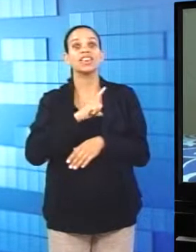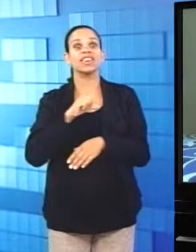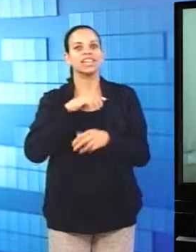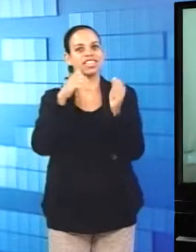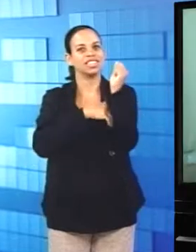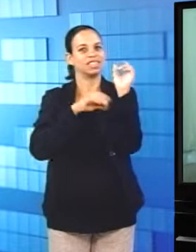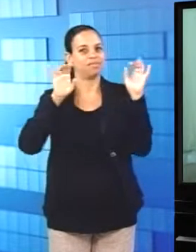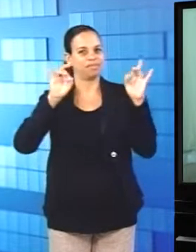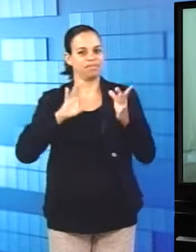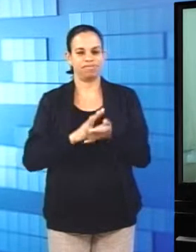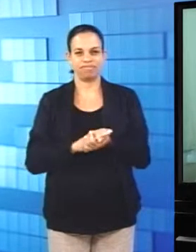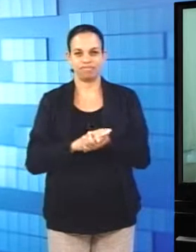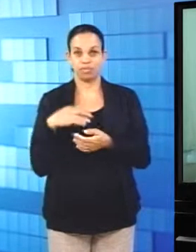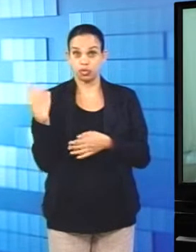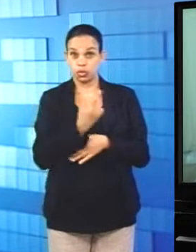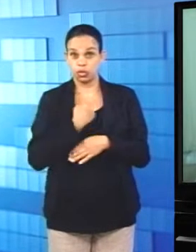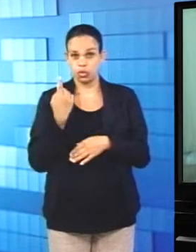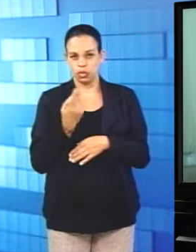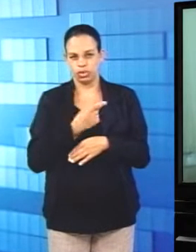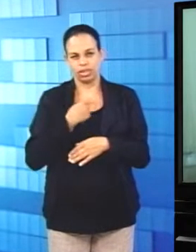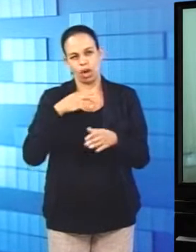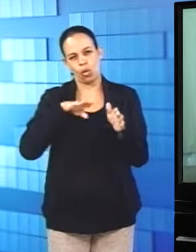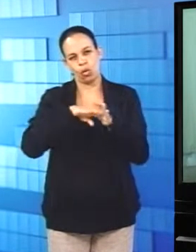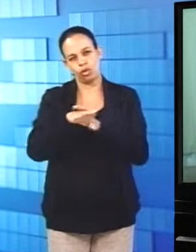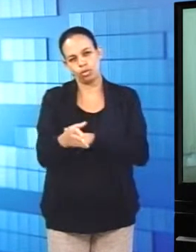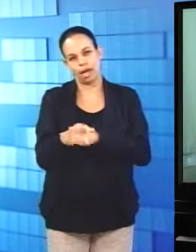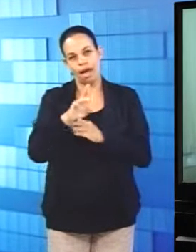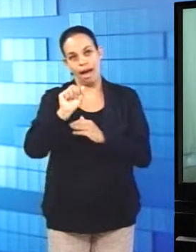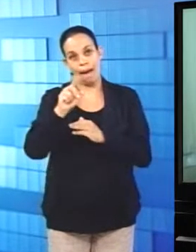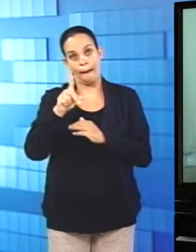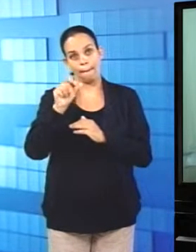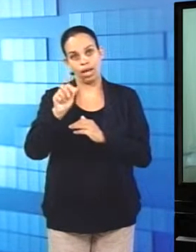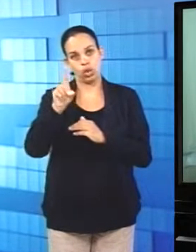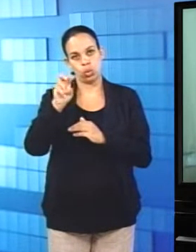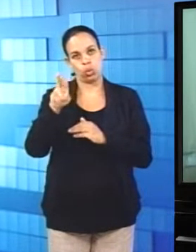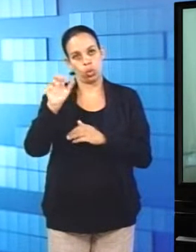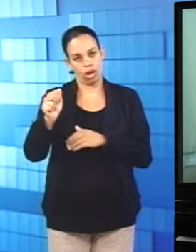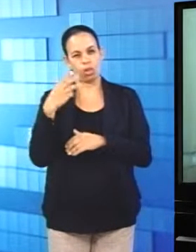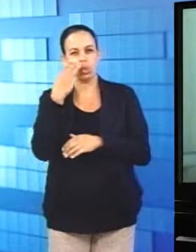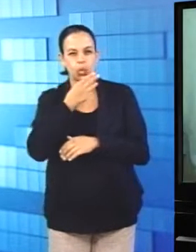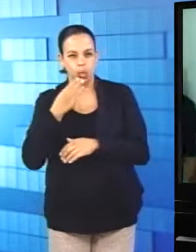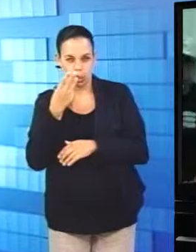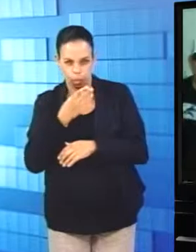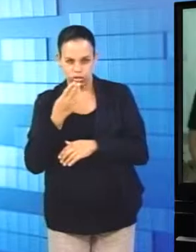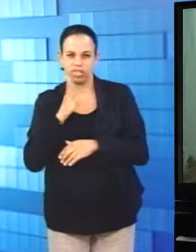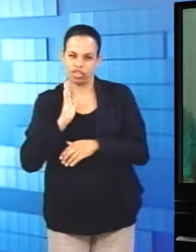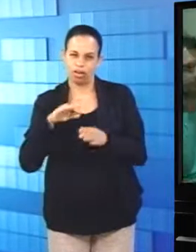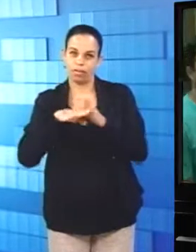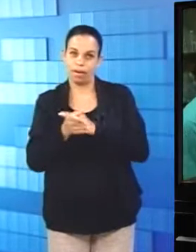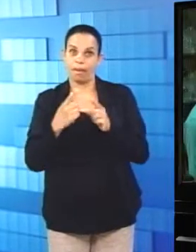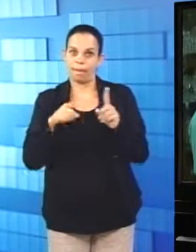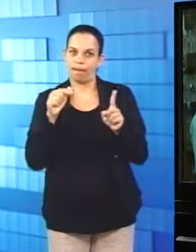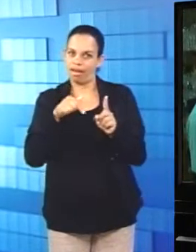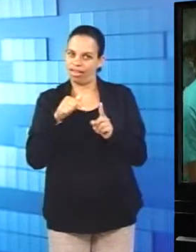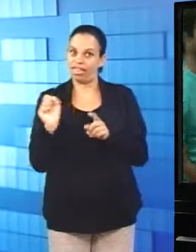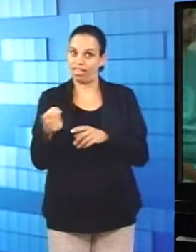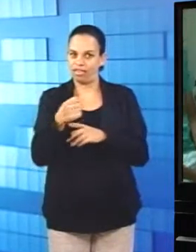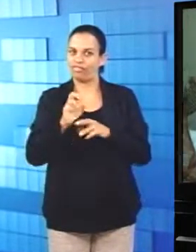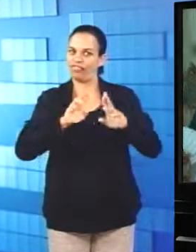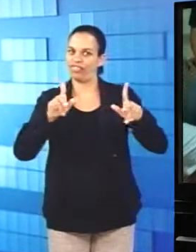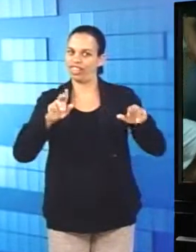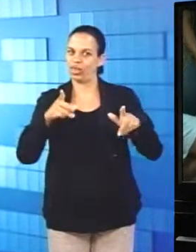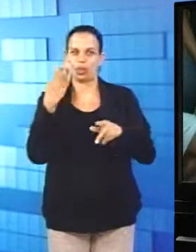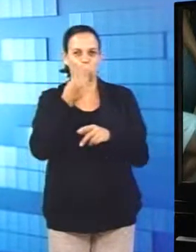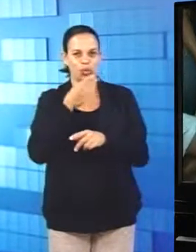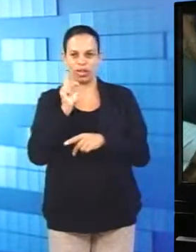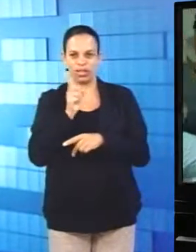especial. Nós estamos acostumados com o sabor doce da rapadura, mas aqui, nesse caso, ela não é doce e é um dos ingredientes da cerveja.